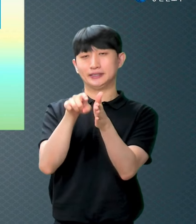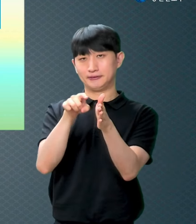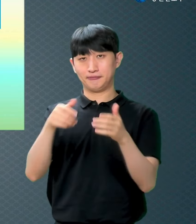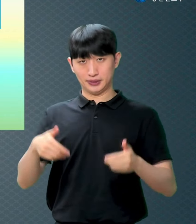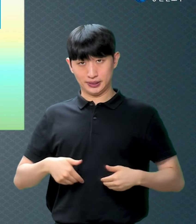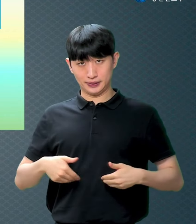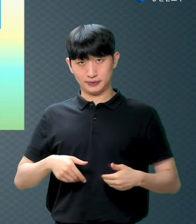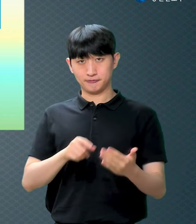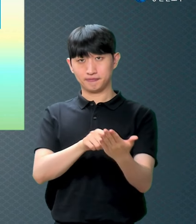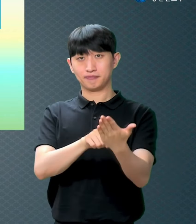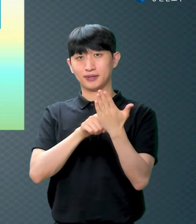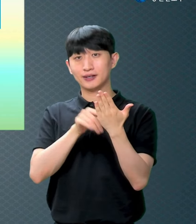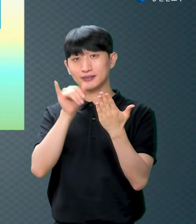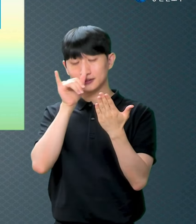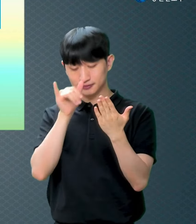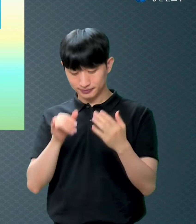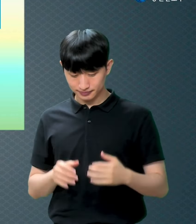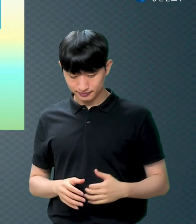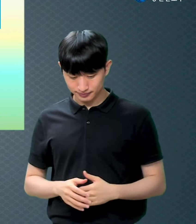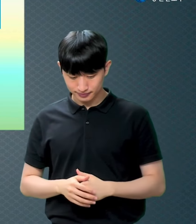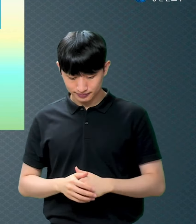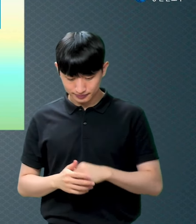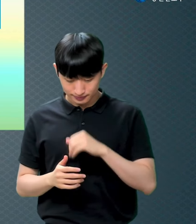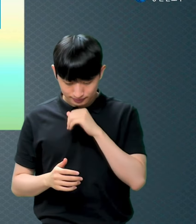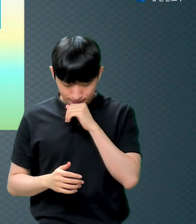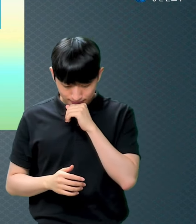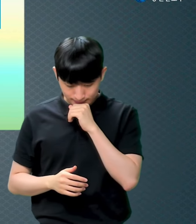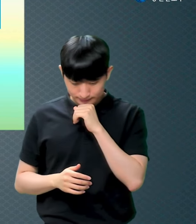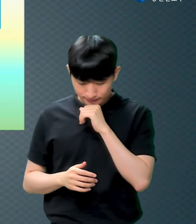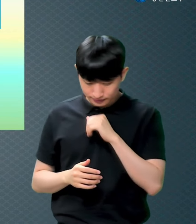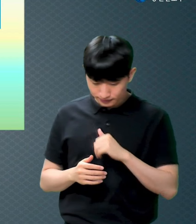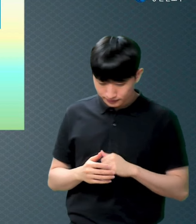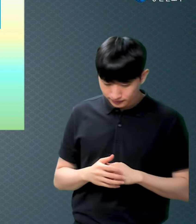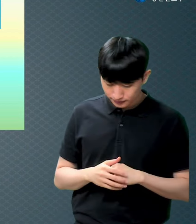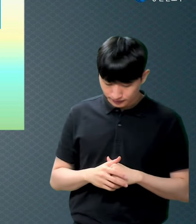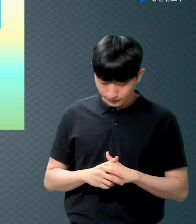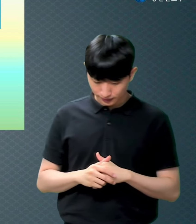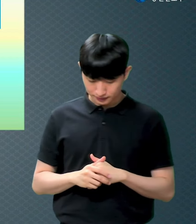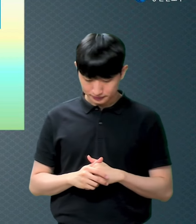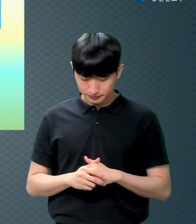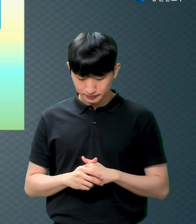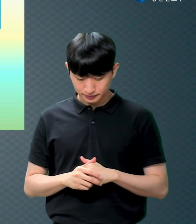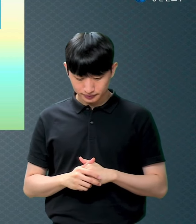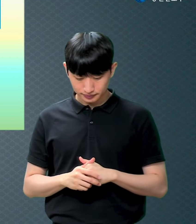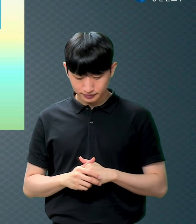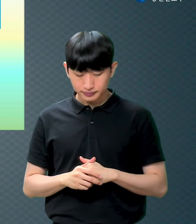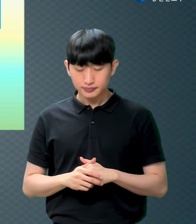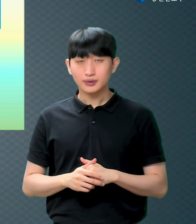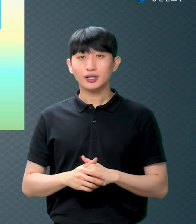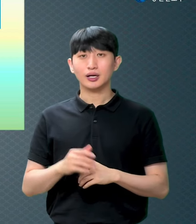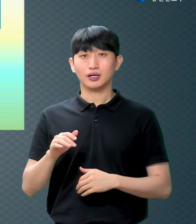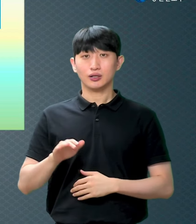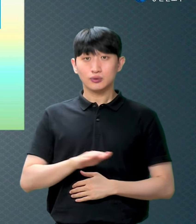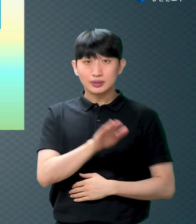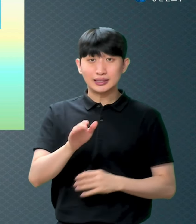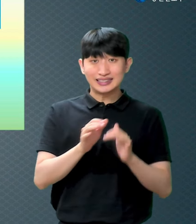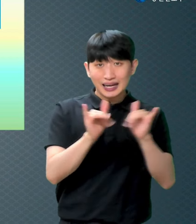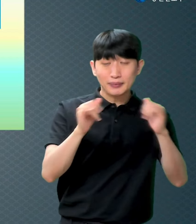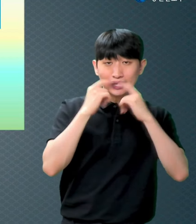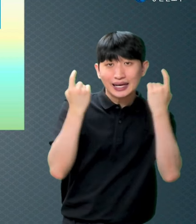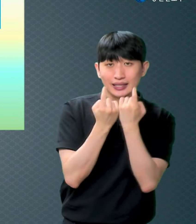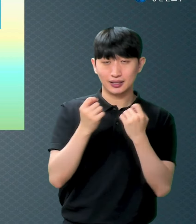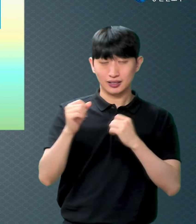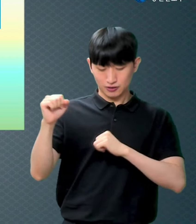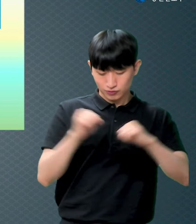그런 즉 자랑할 때가 어디냐 있을 수가 없는 이라 무슨 법으로냐 행위로냐 아니라 오직 믿음의